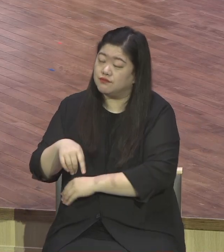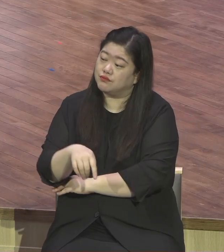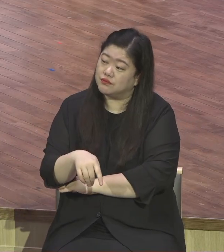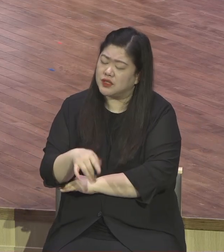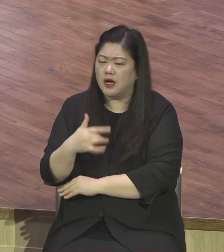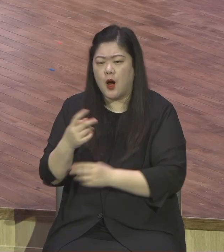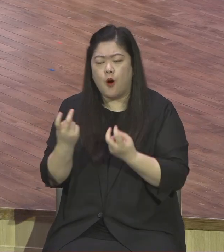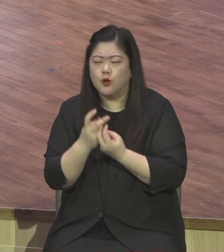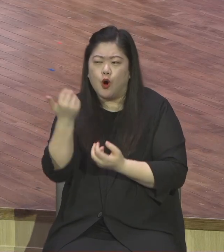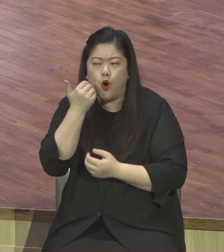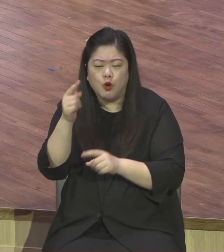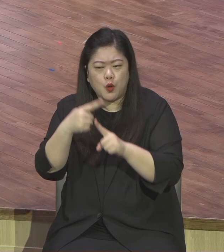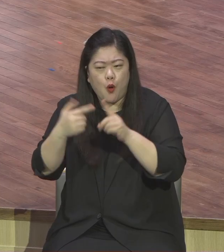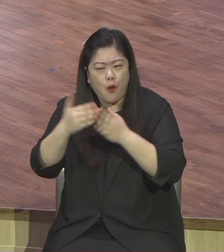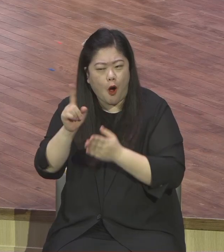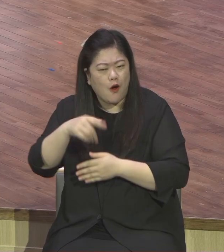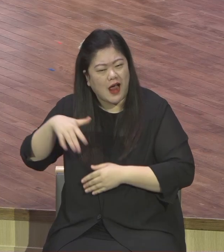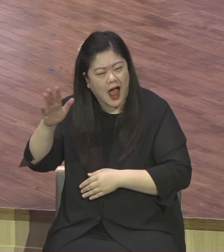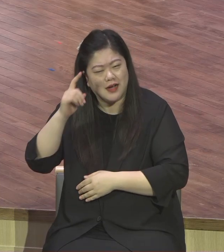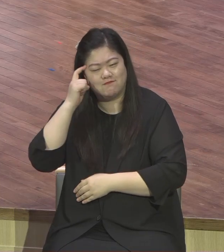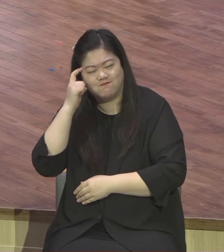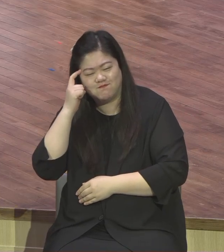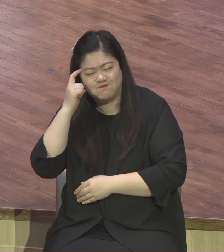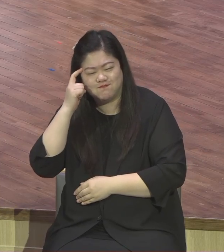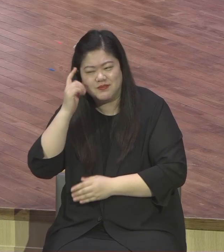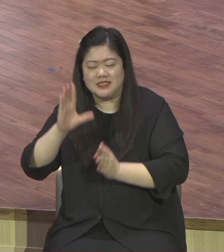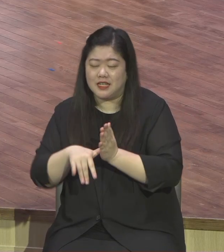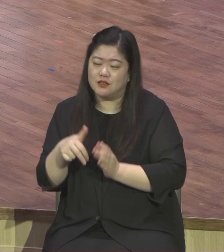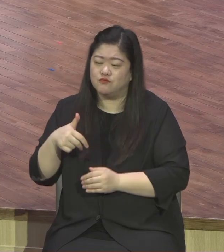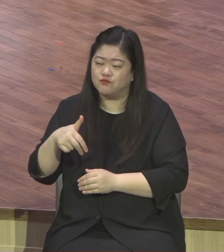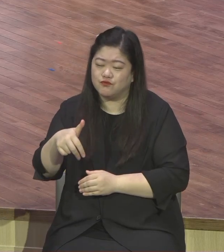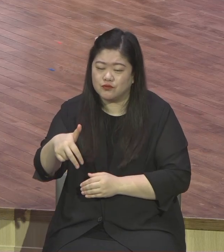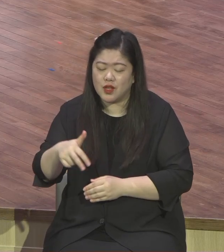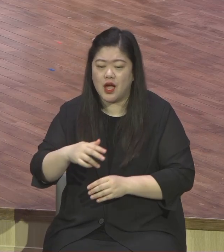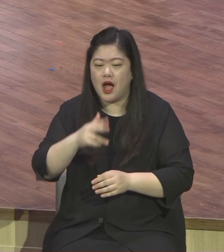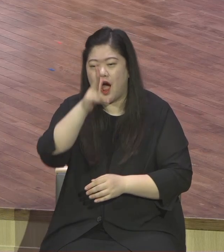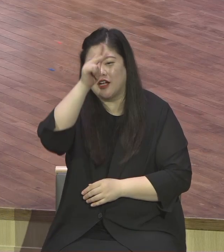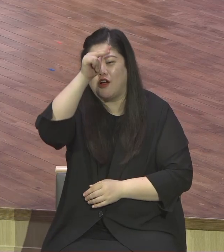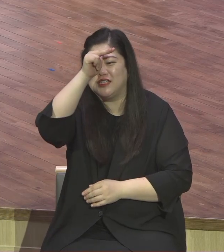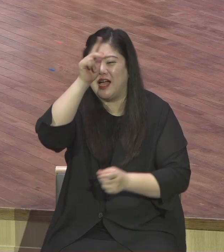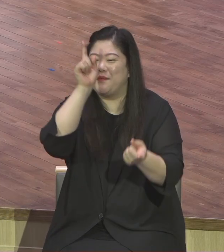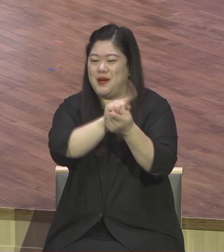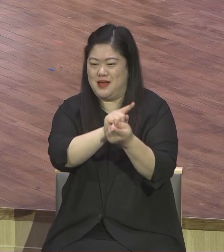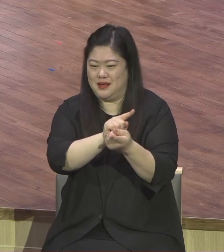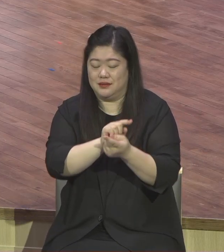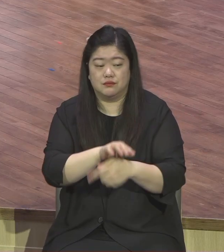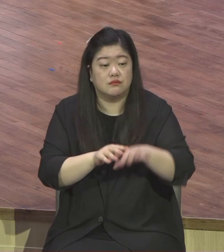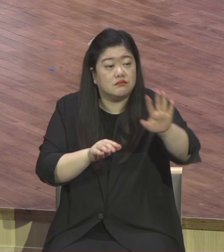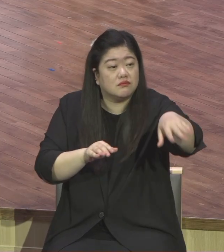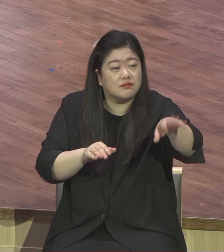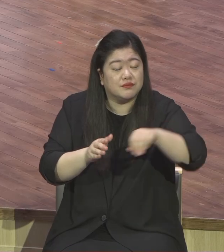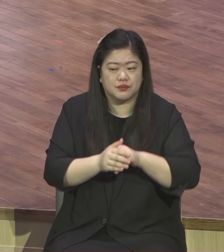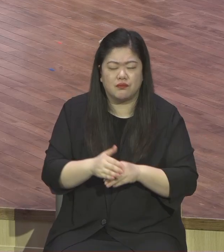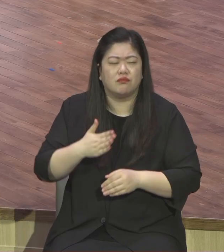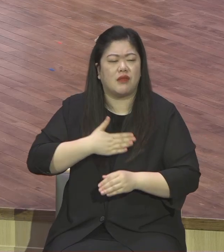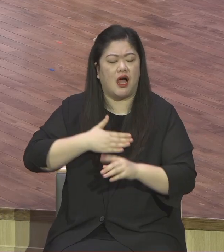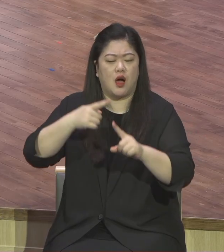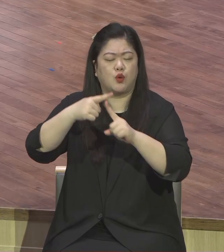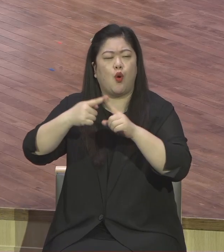그래서 수고 많습니다 제가 이곳에 이사를 왔는데 교회를 나가야 되겠는데 어느 교회에